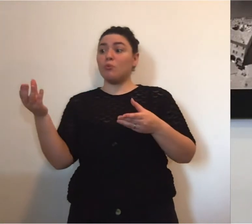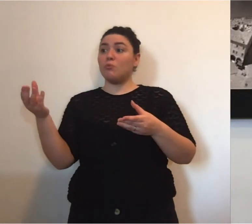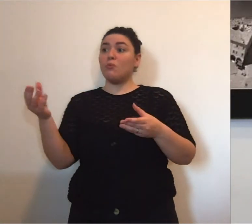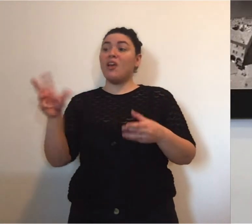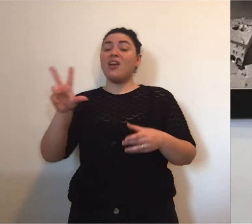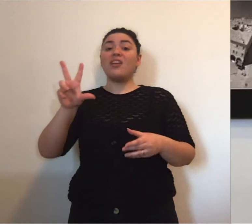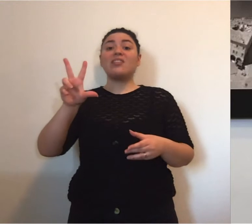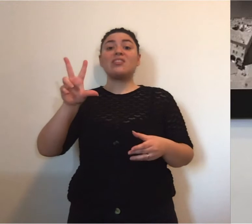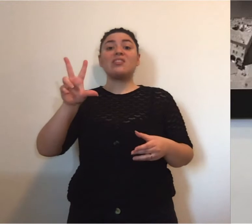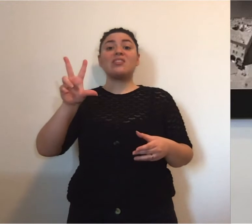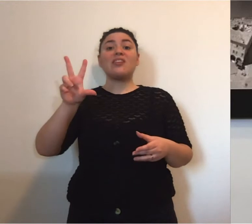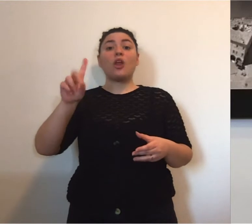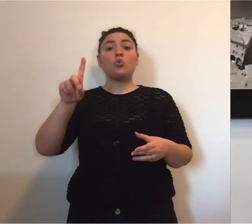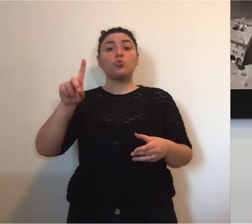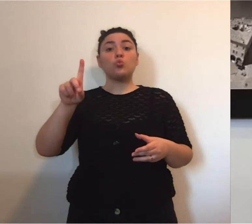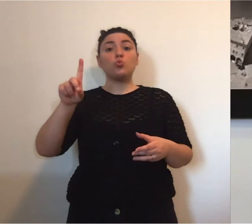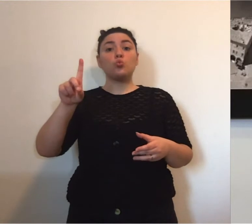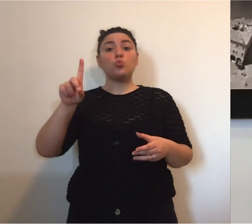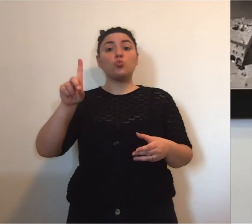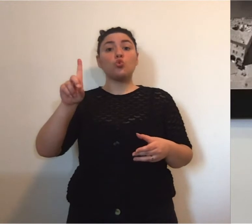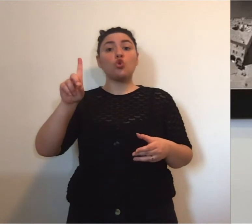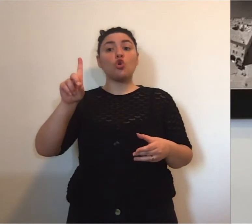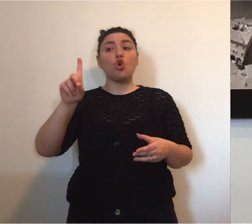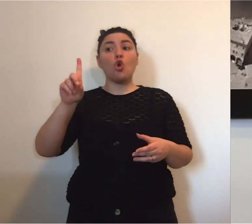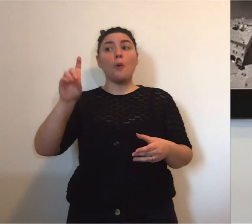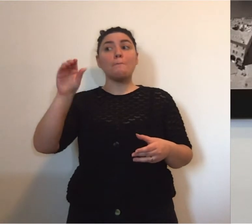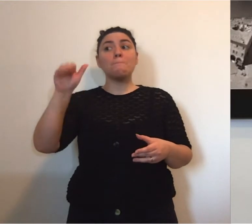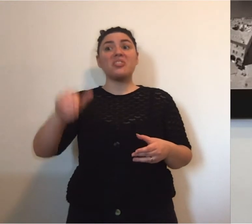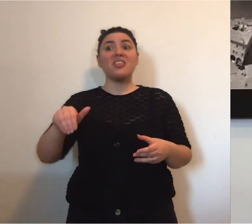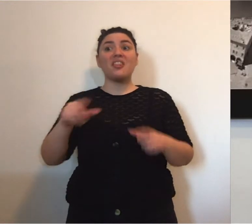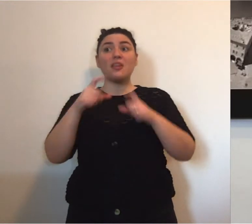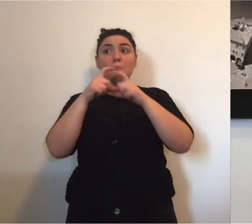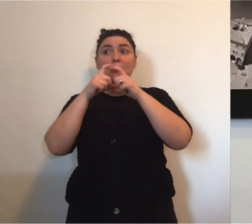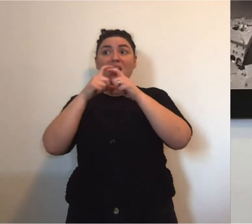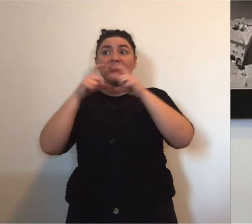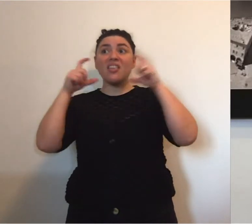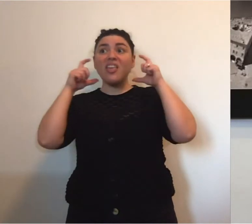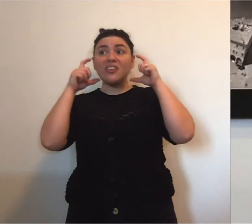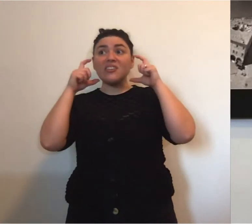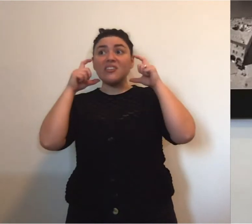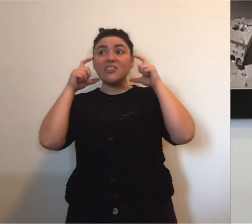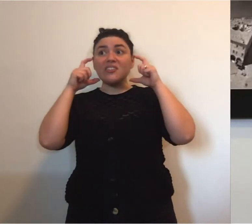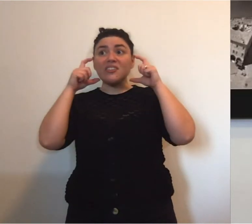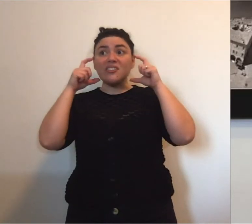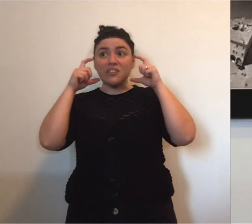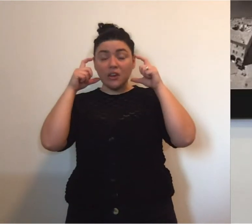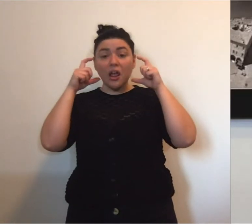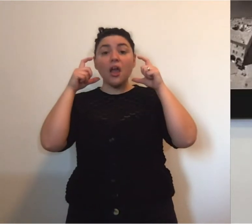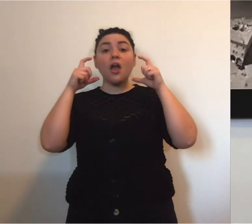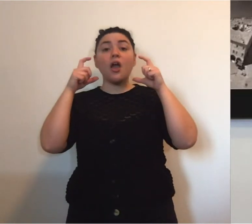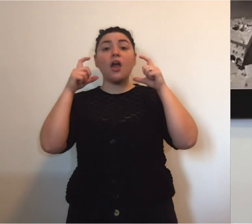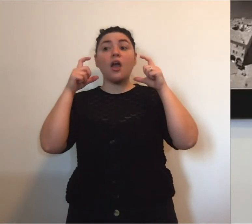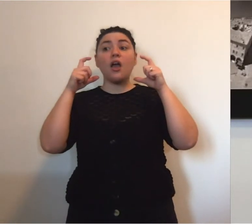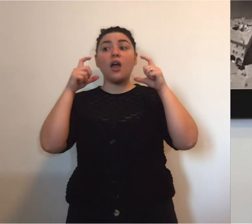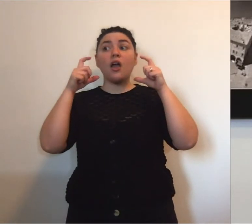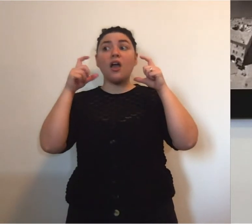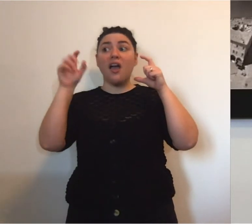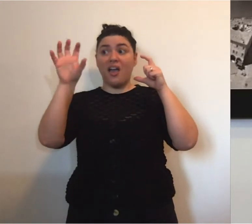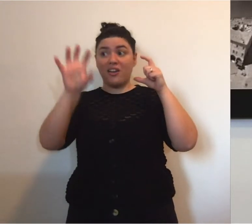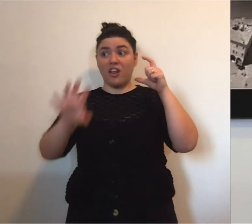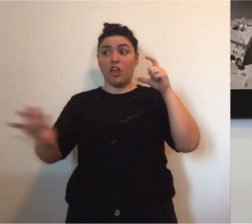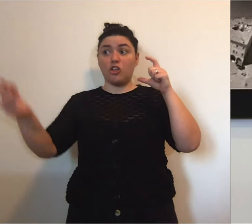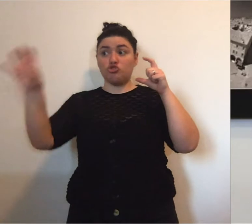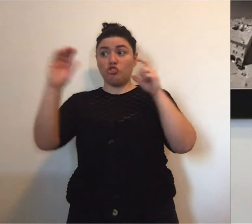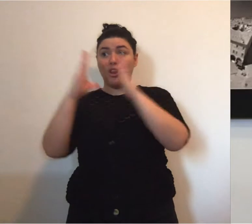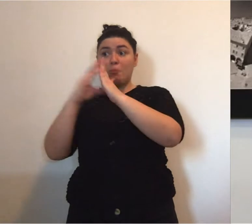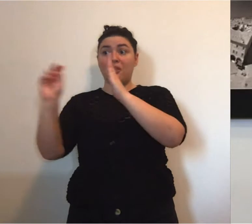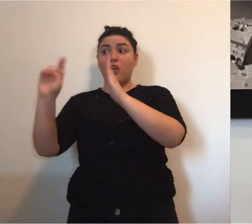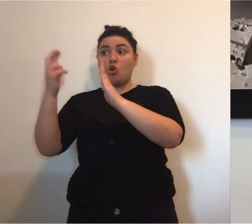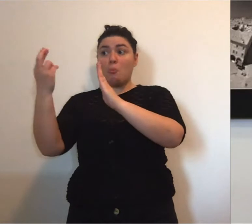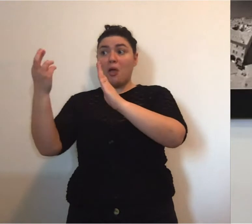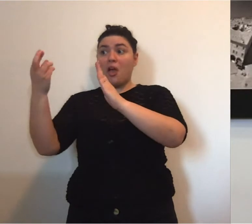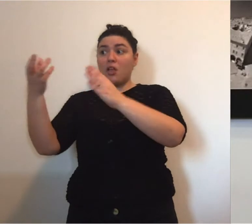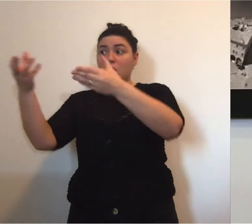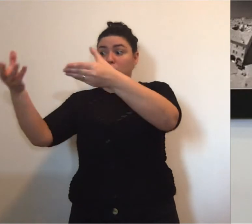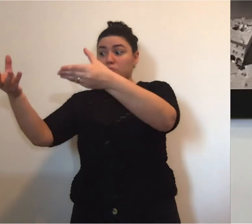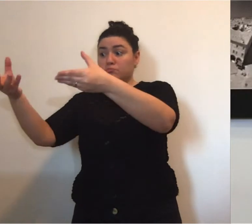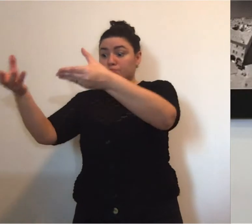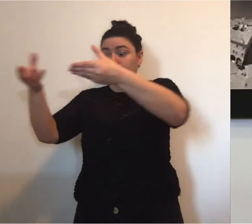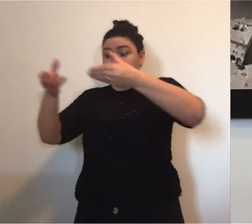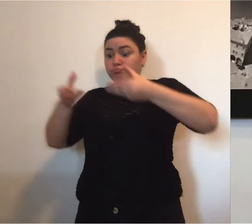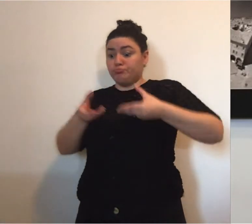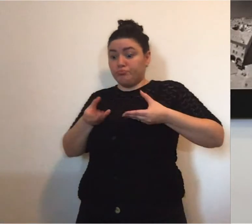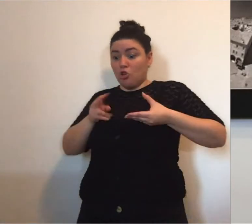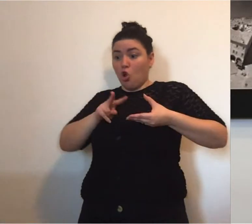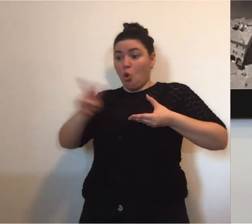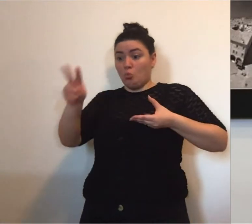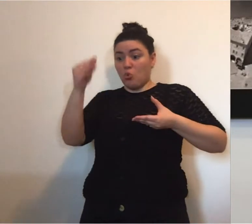31.000 mascherine per il comune di Carpi da parte della regione